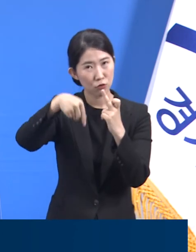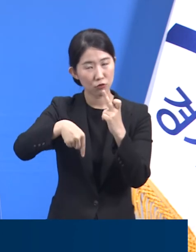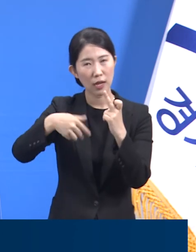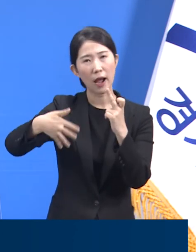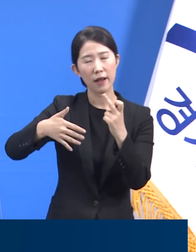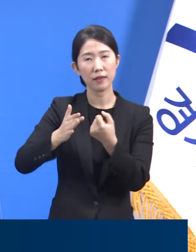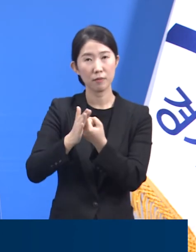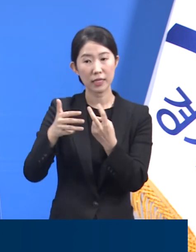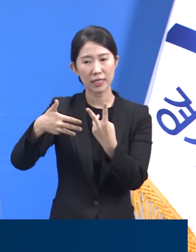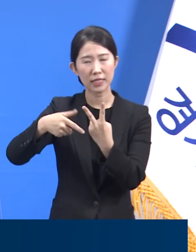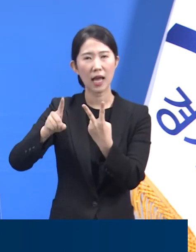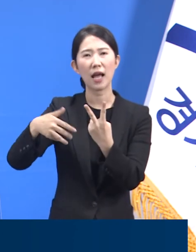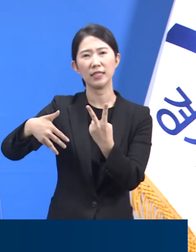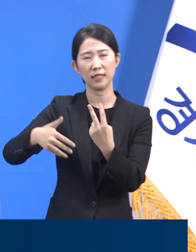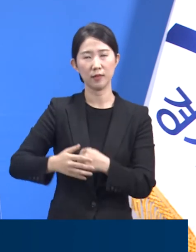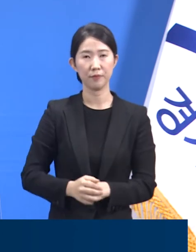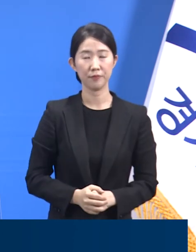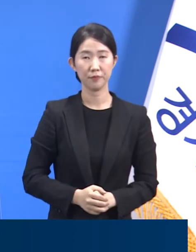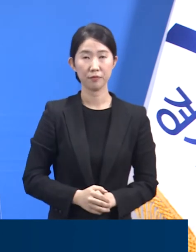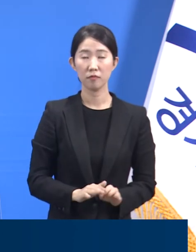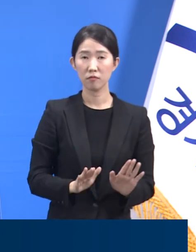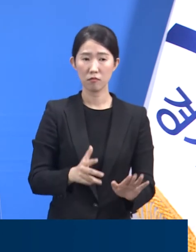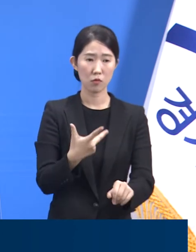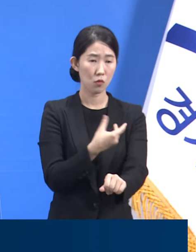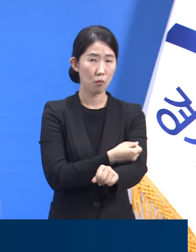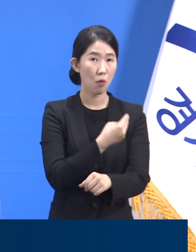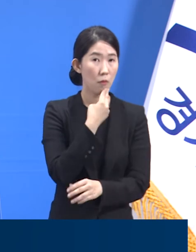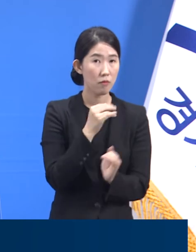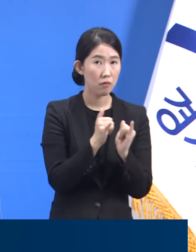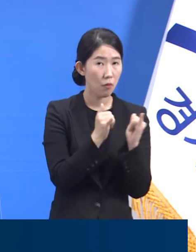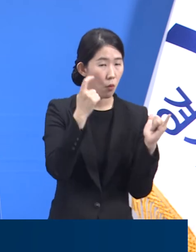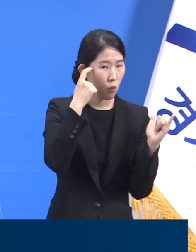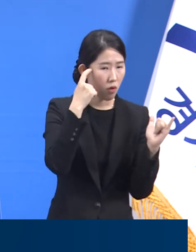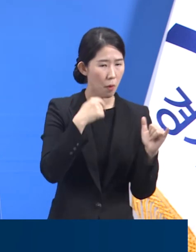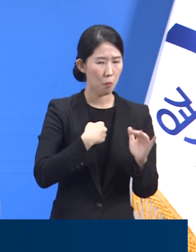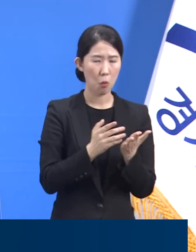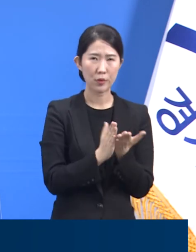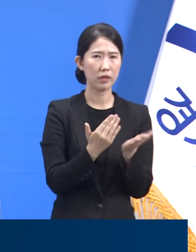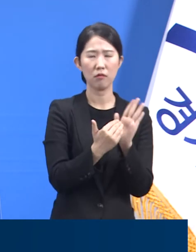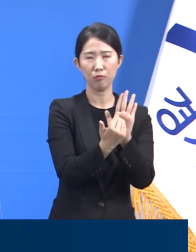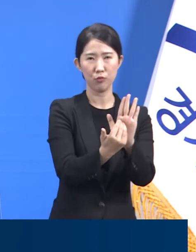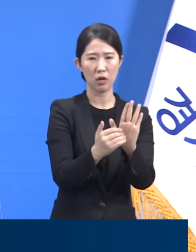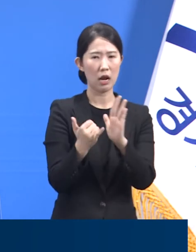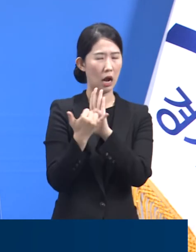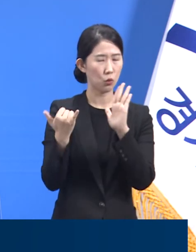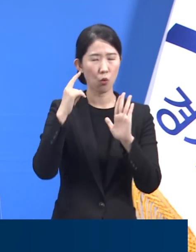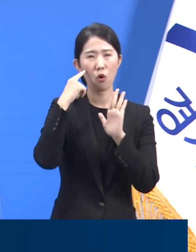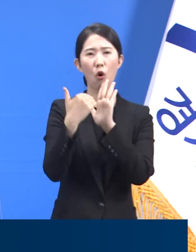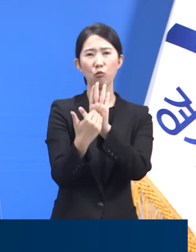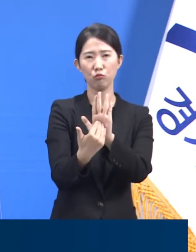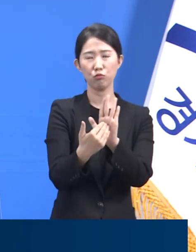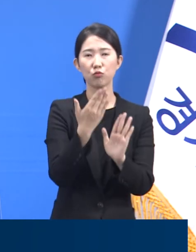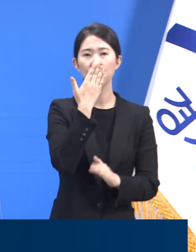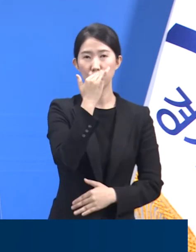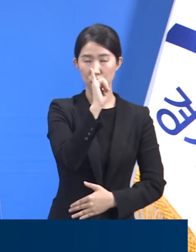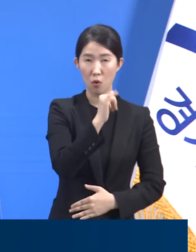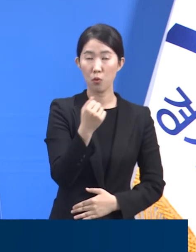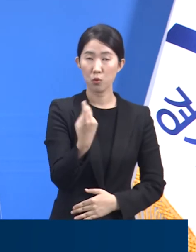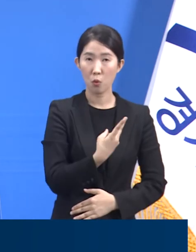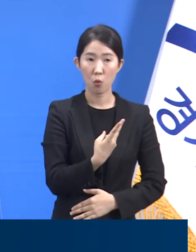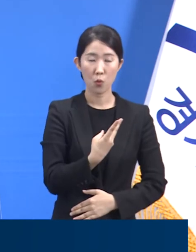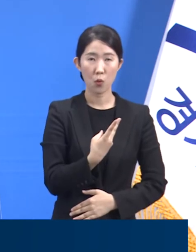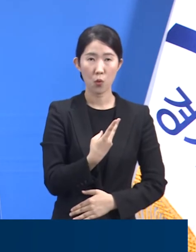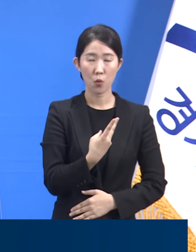미접종 환자 중에는 본인이나 가족이 동의하지 않은 경우도 있고 백신 신청 기간